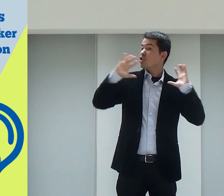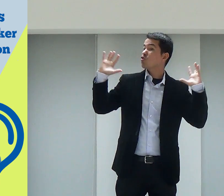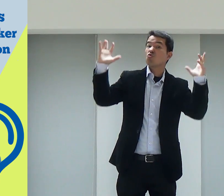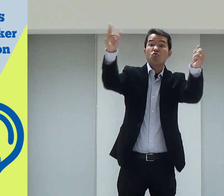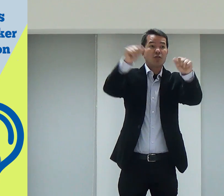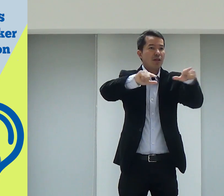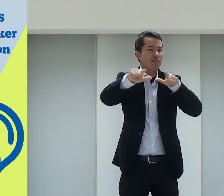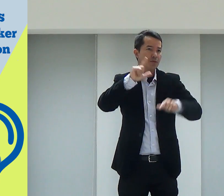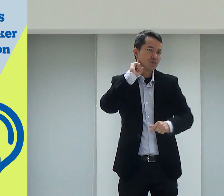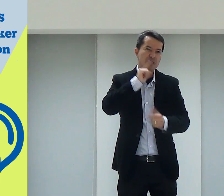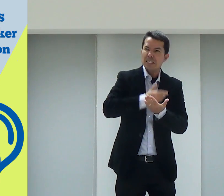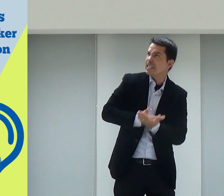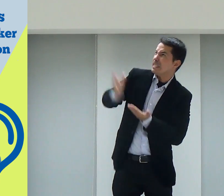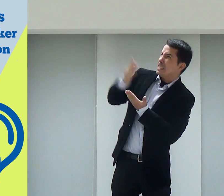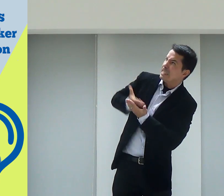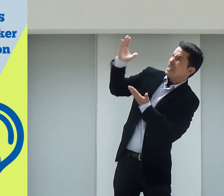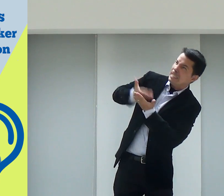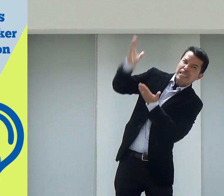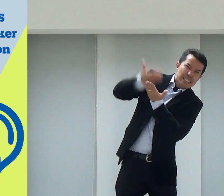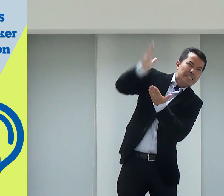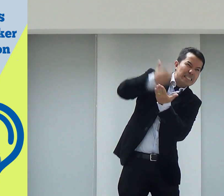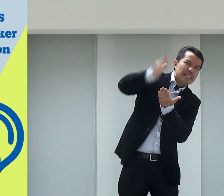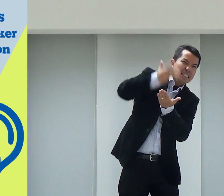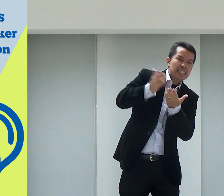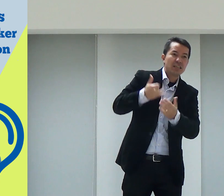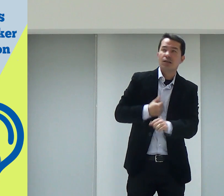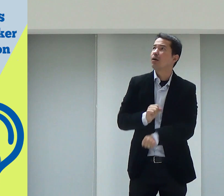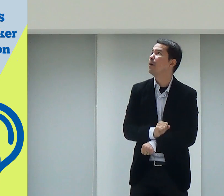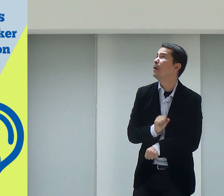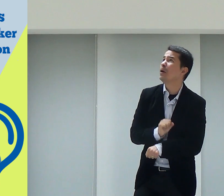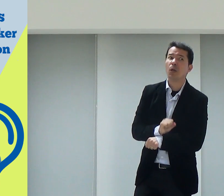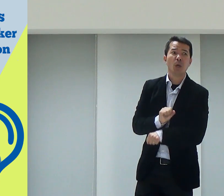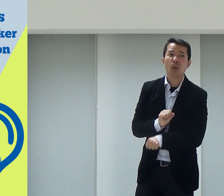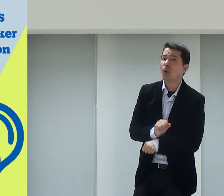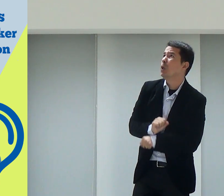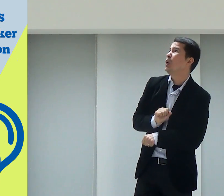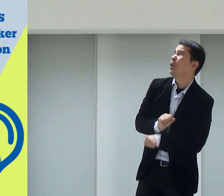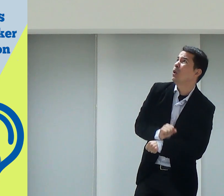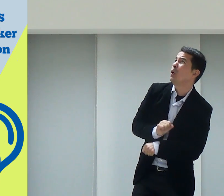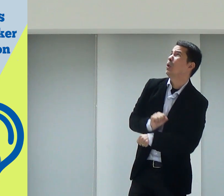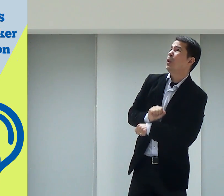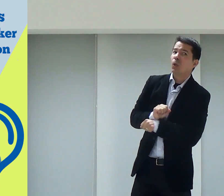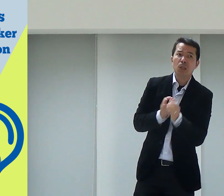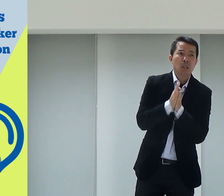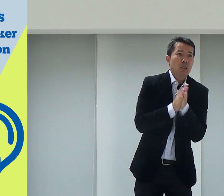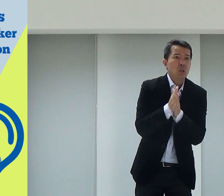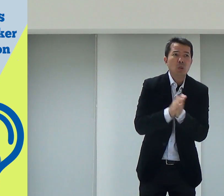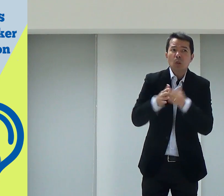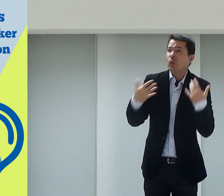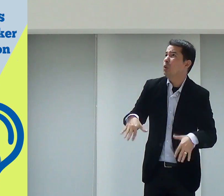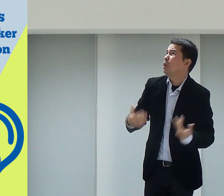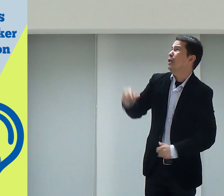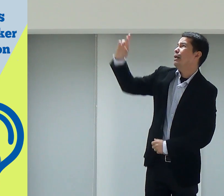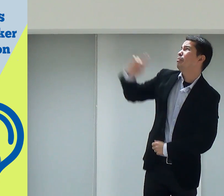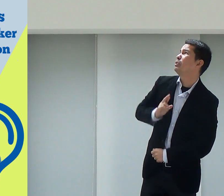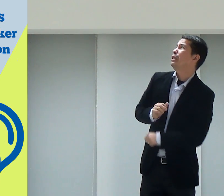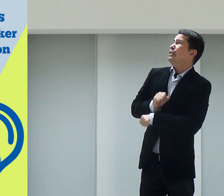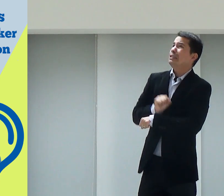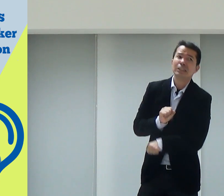E todas as igrejas que tinham trabalho nos surdos, elas foram mandando essas cartas e elas ficavam lá, ansiosas, esperando a resposta,